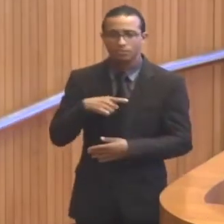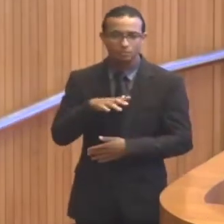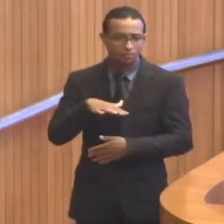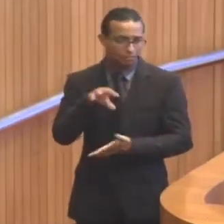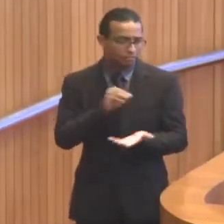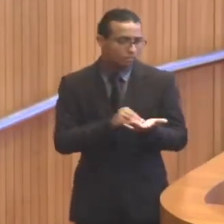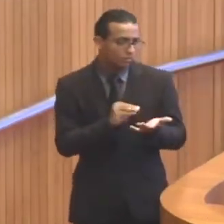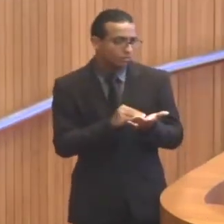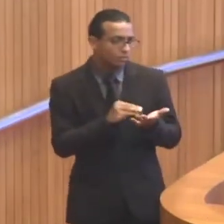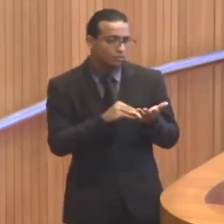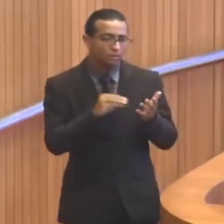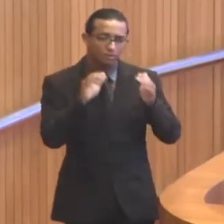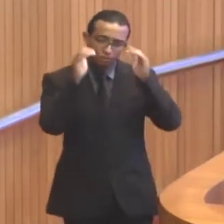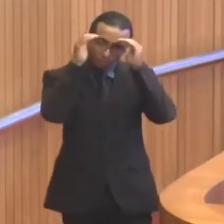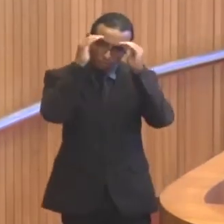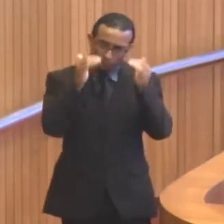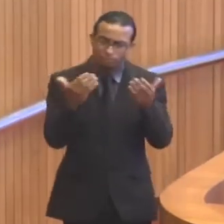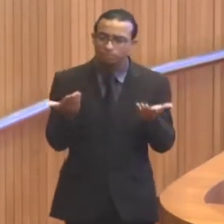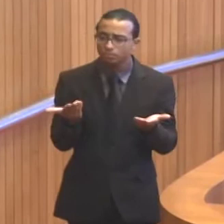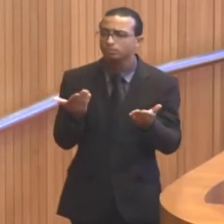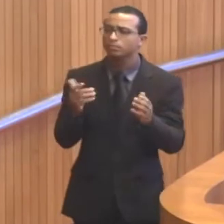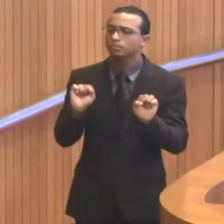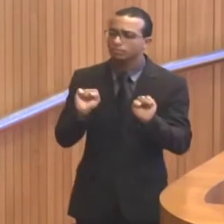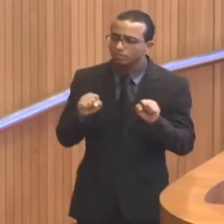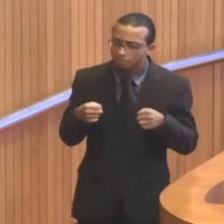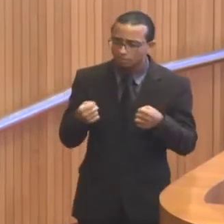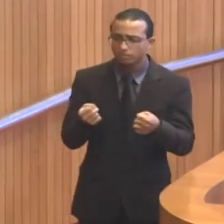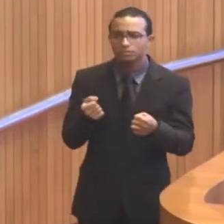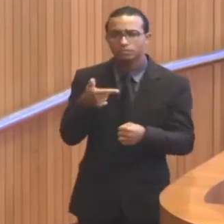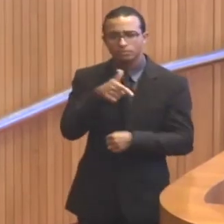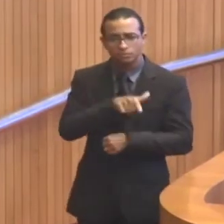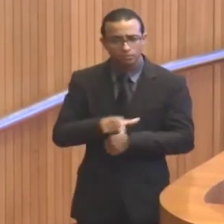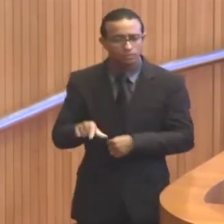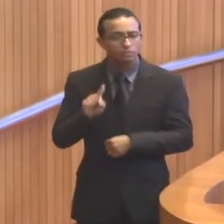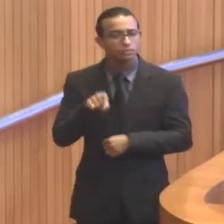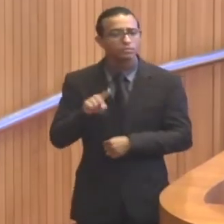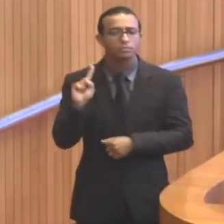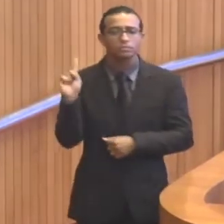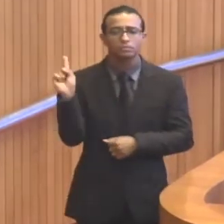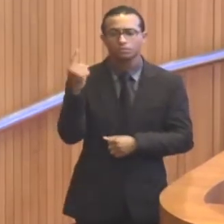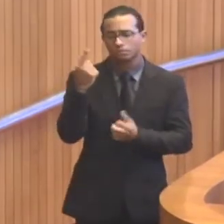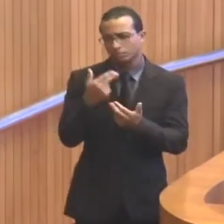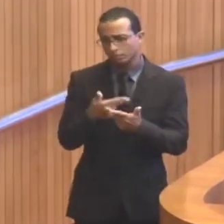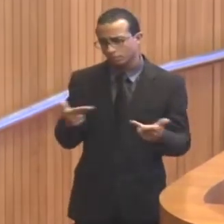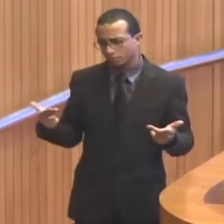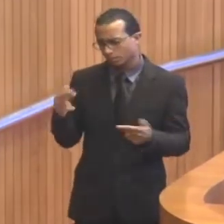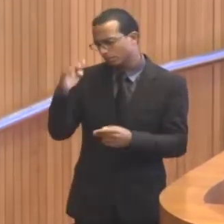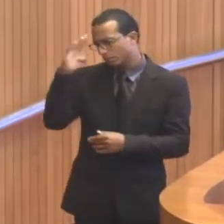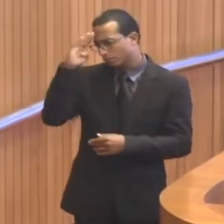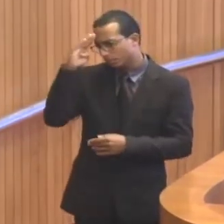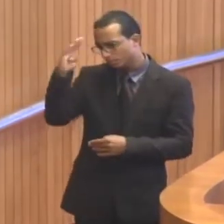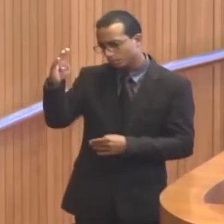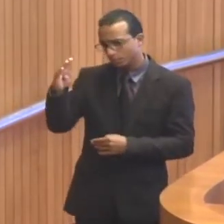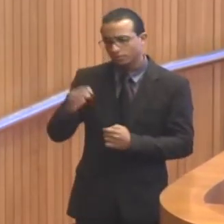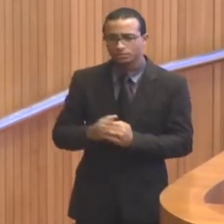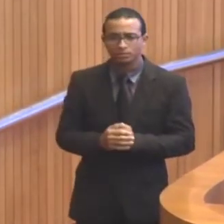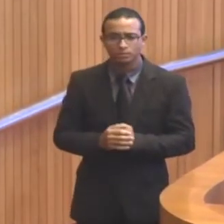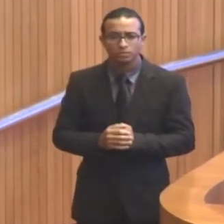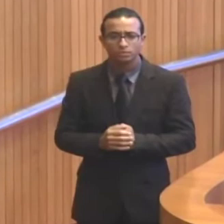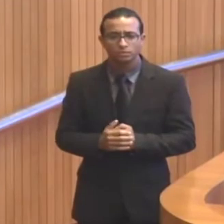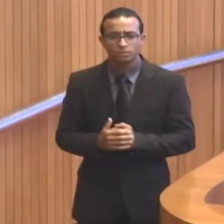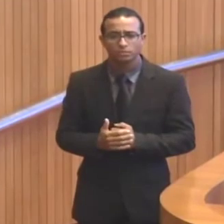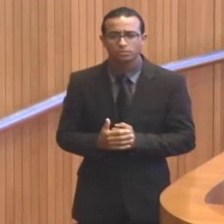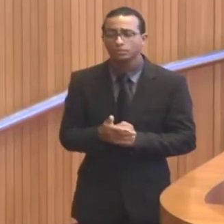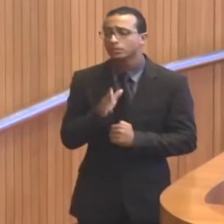desrespeito. Então, a gente reforça, reitera isso, porque é algo absolutamente prioritário. A gente já